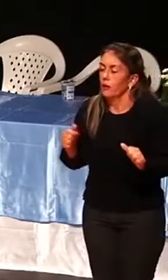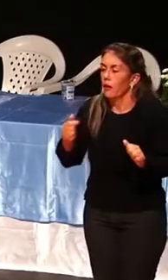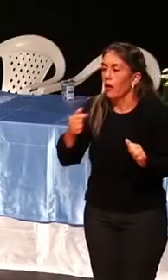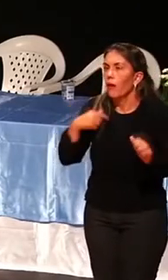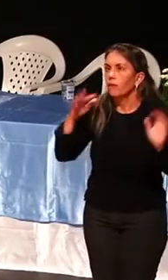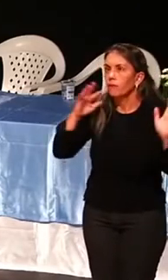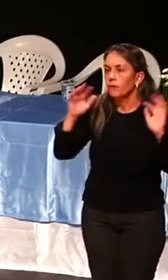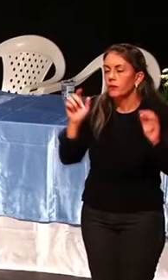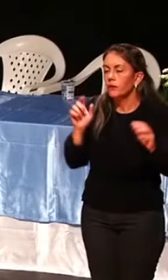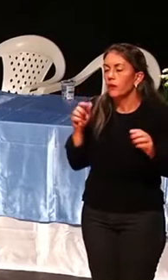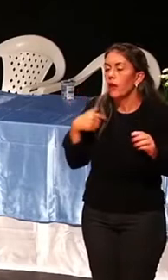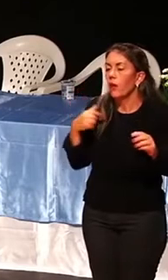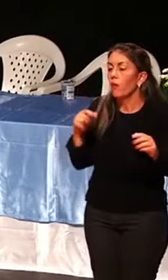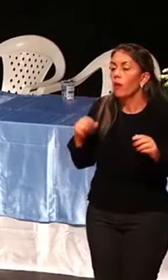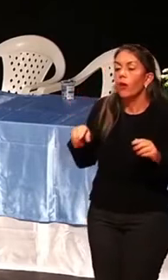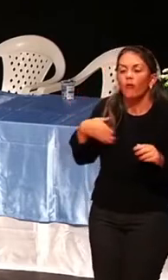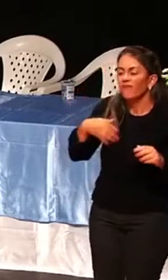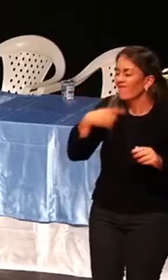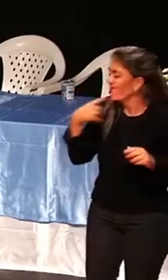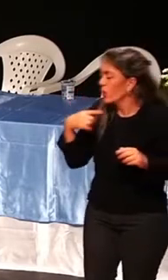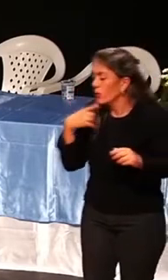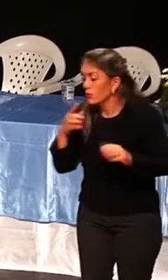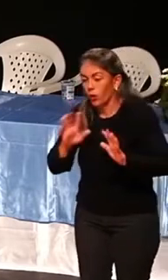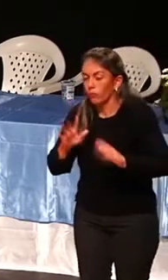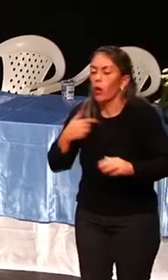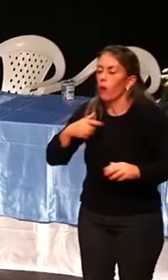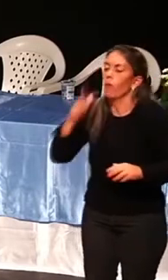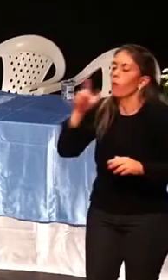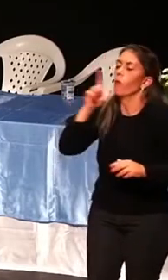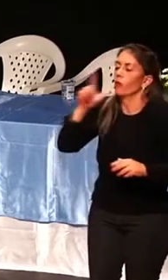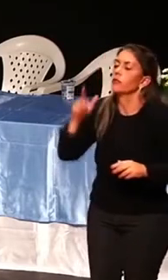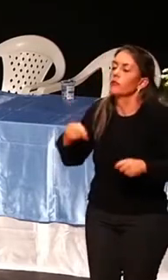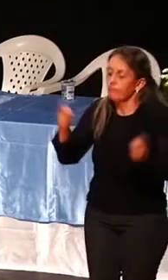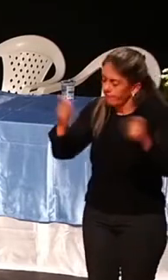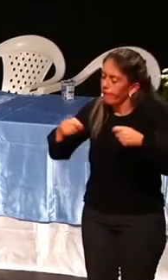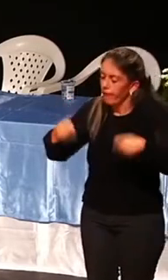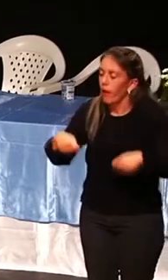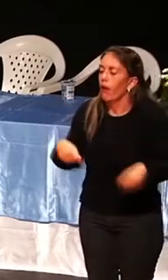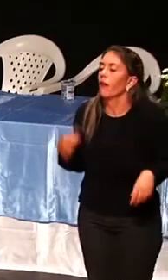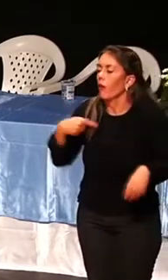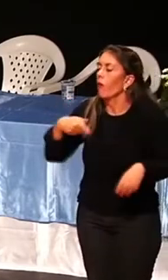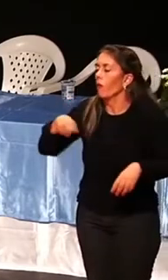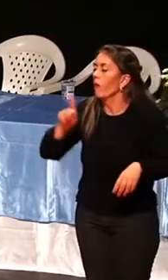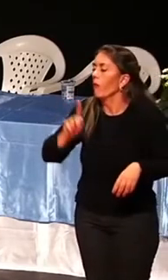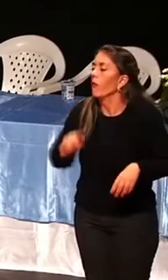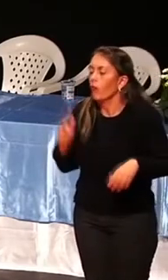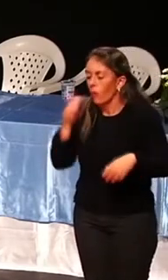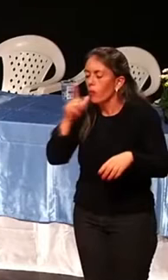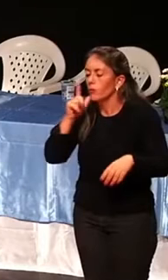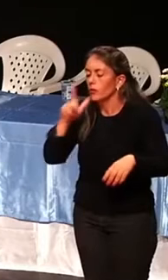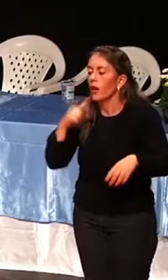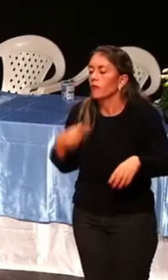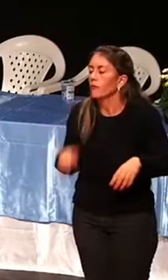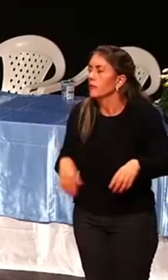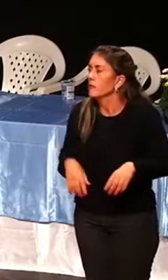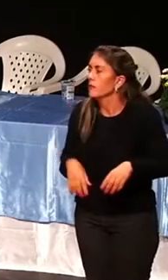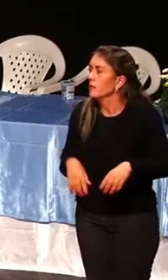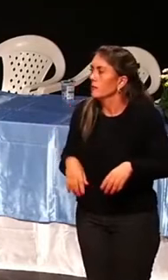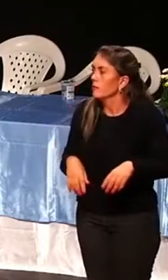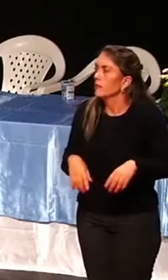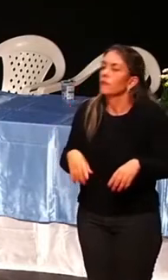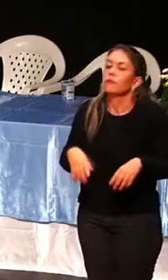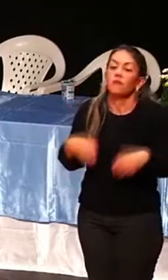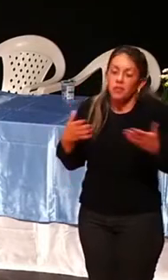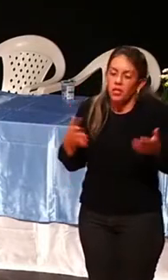vou conseguir. Eu vou conseguir. Vai dar certo. E se quiser jogar uma frase de Deus